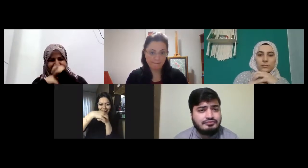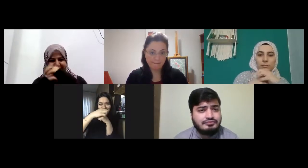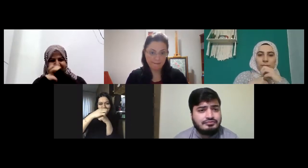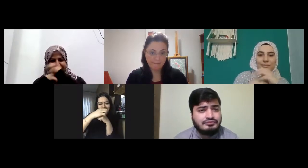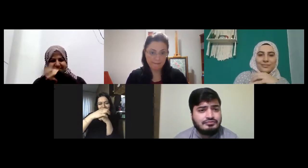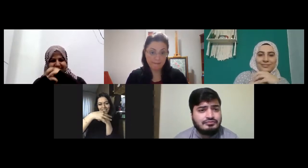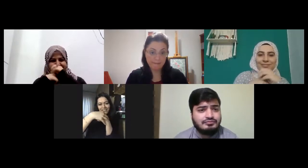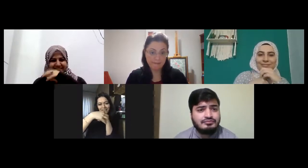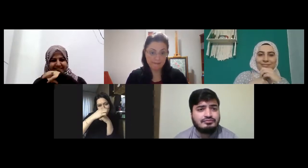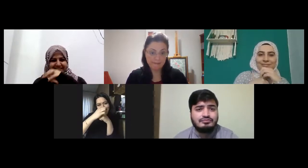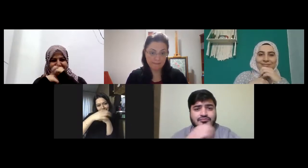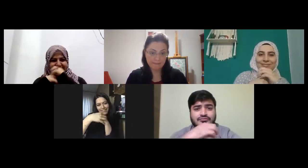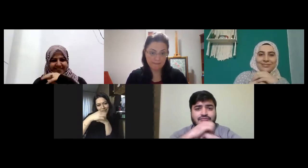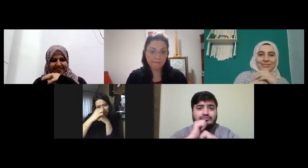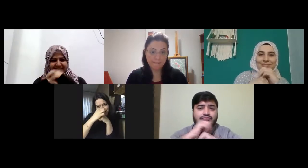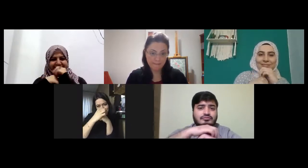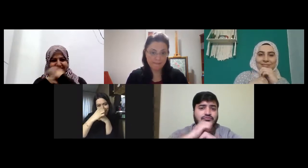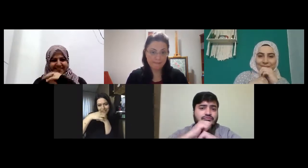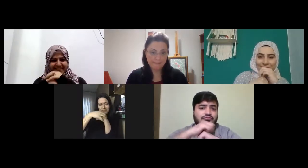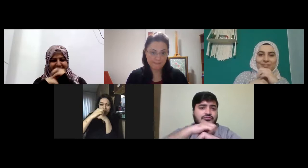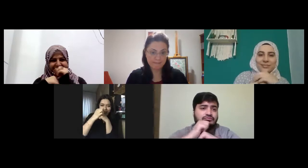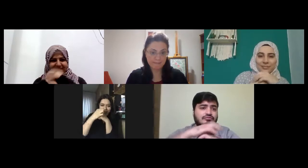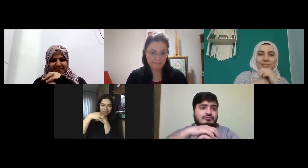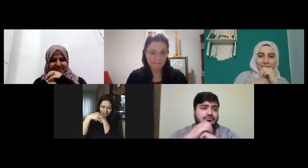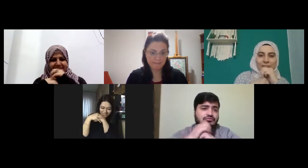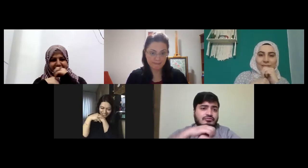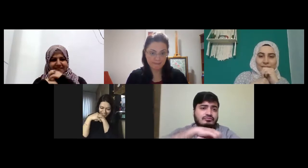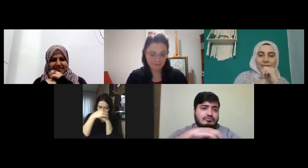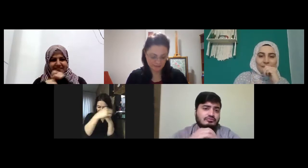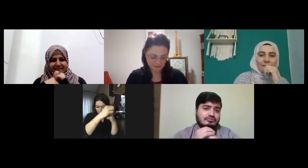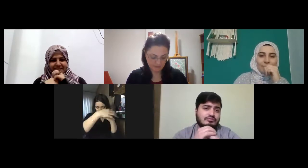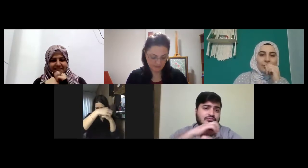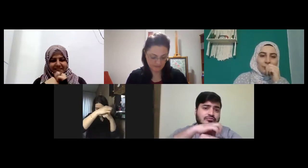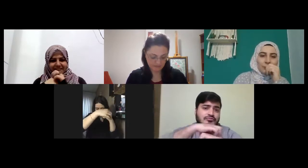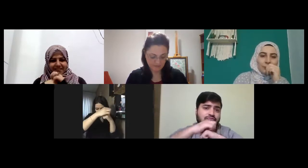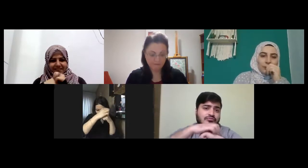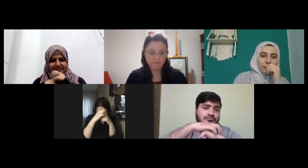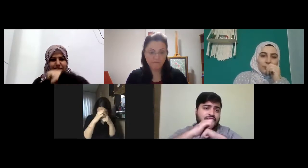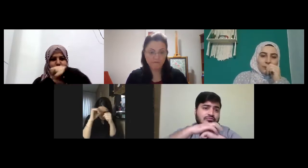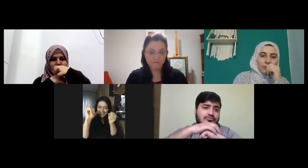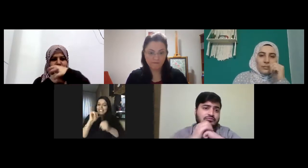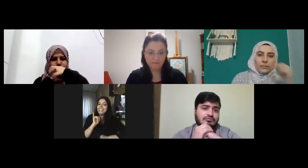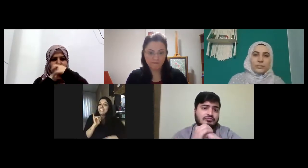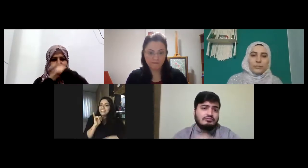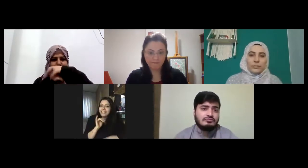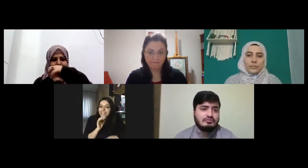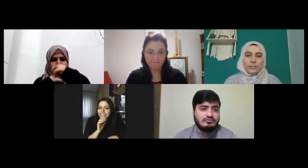ve renklerden turuncu birçok anlamı var bir işareti şöyle zaten portakal sormak çok benziyor